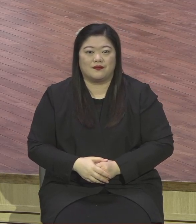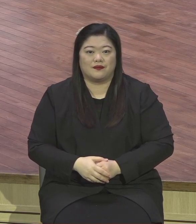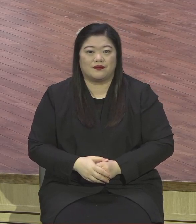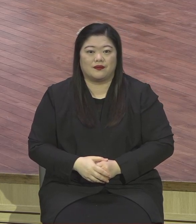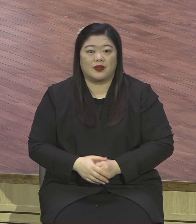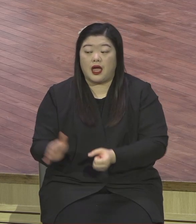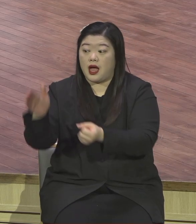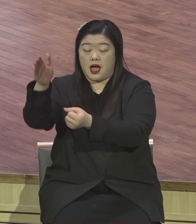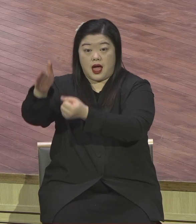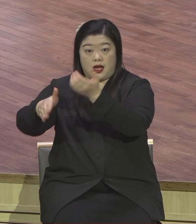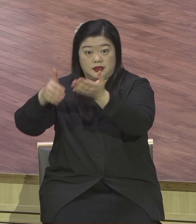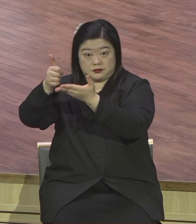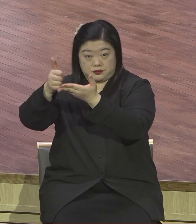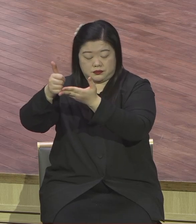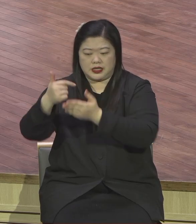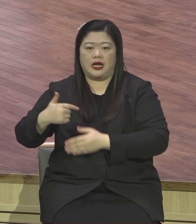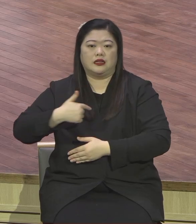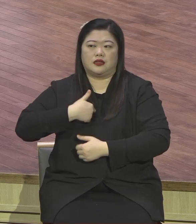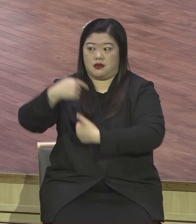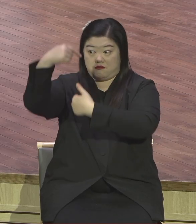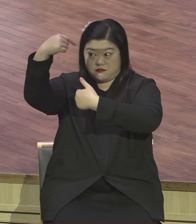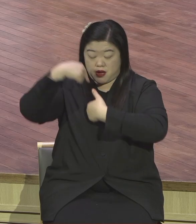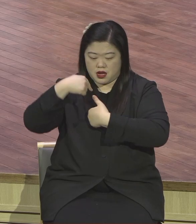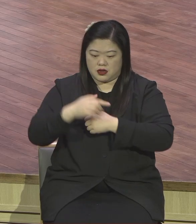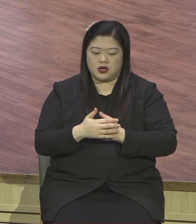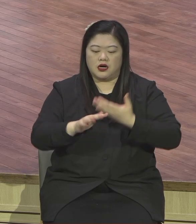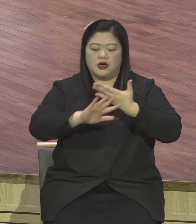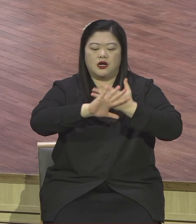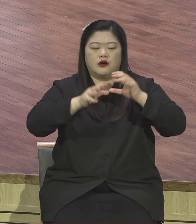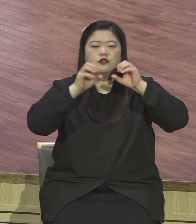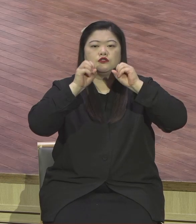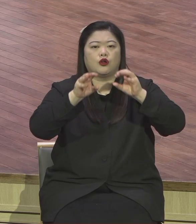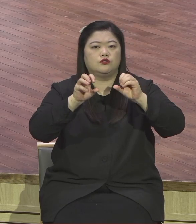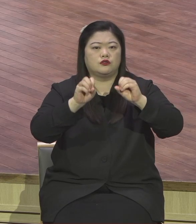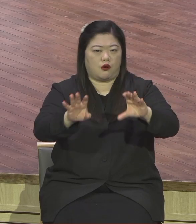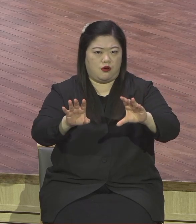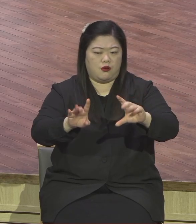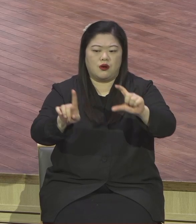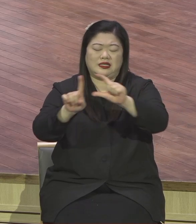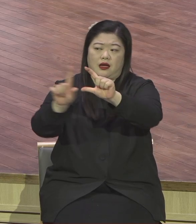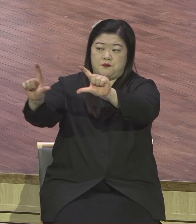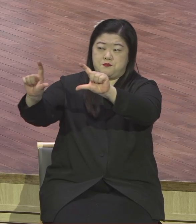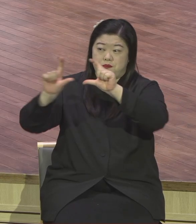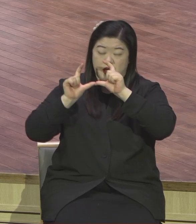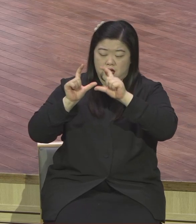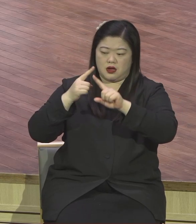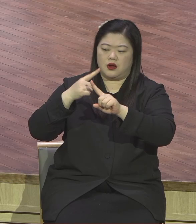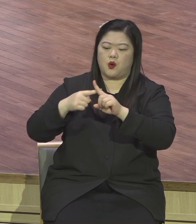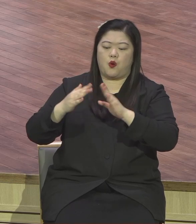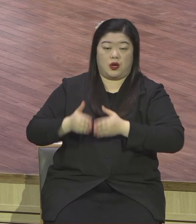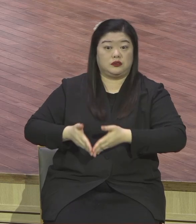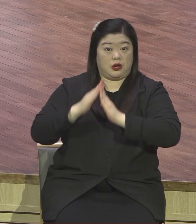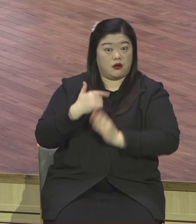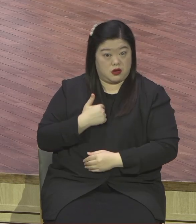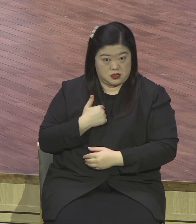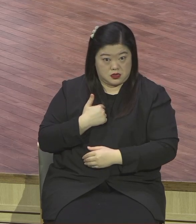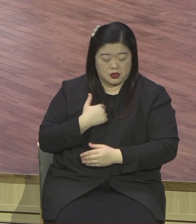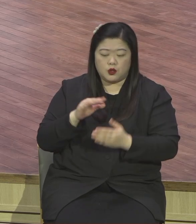성교를 향해서 힘차게 달려갈 수 있는 시간표가 다가오고 있습니다. 영기의